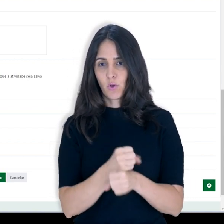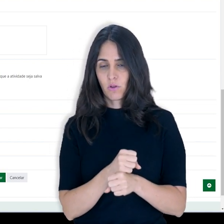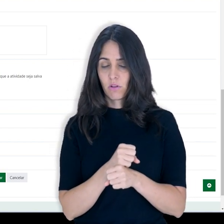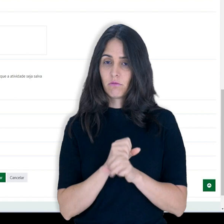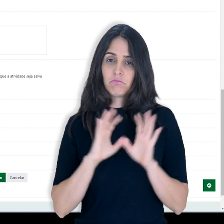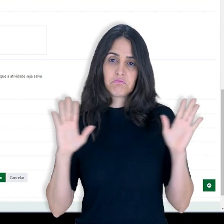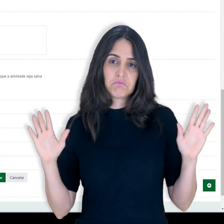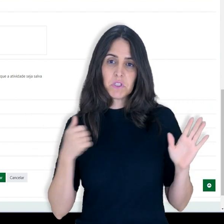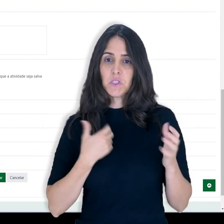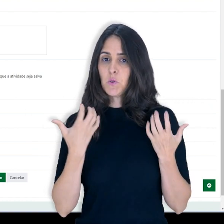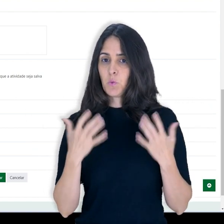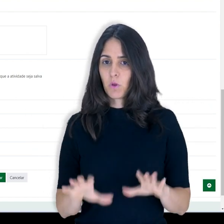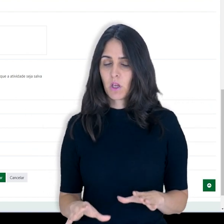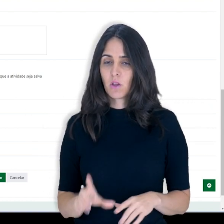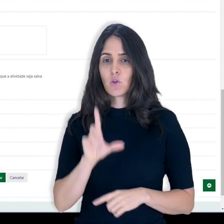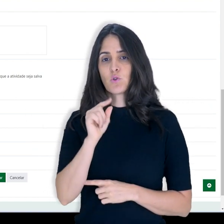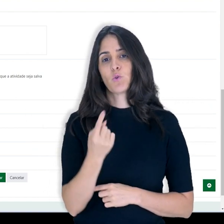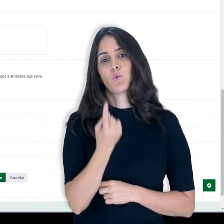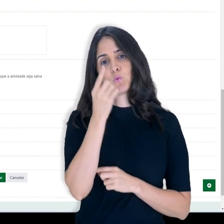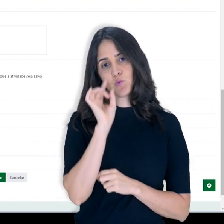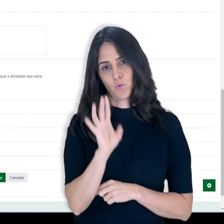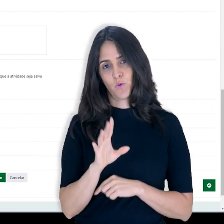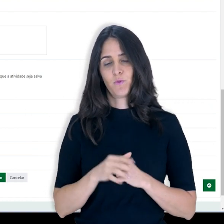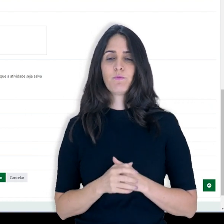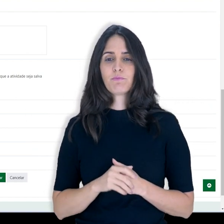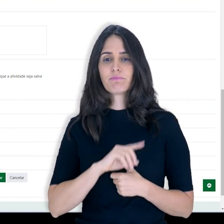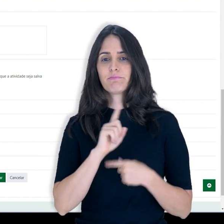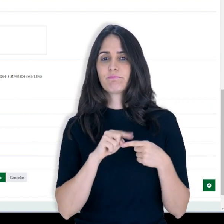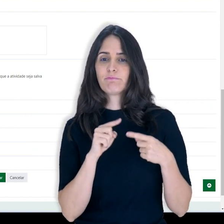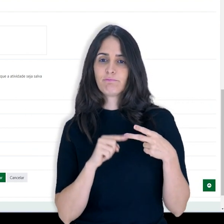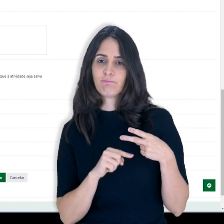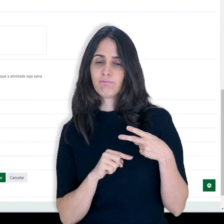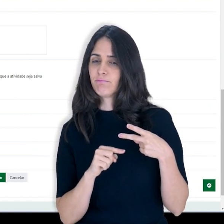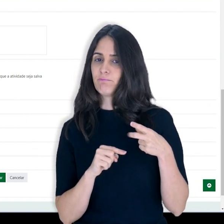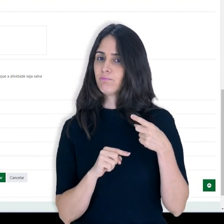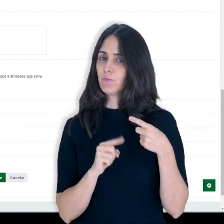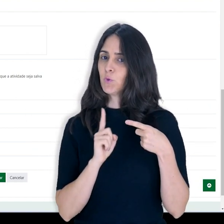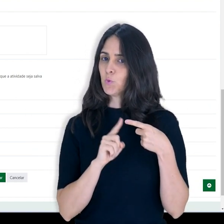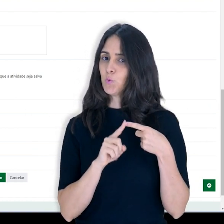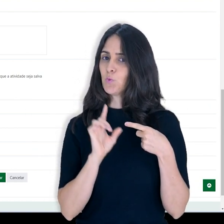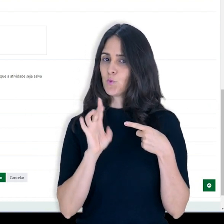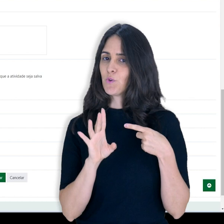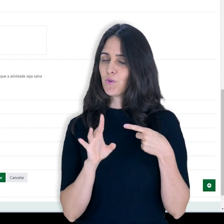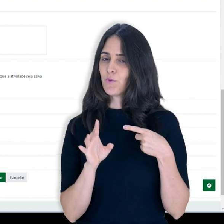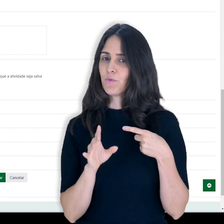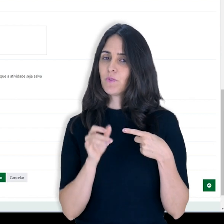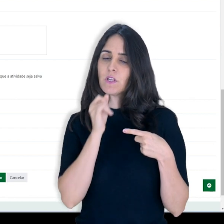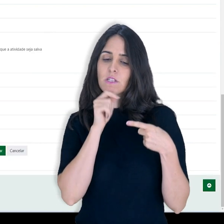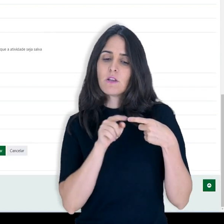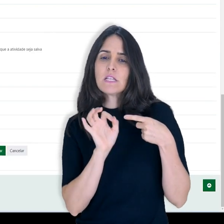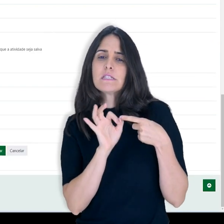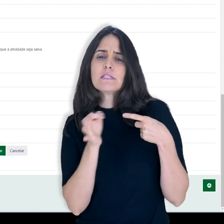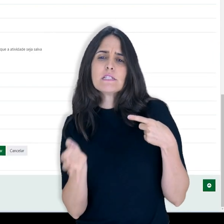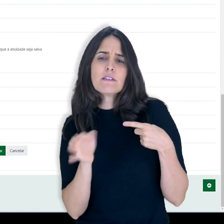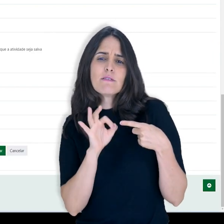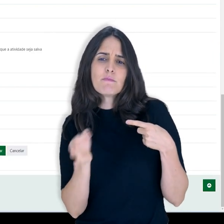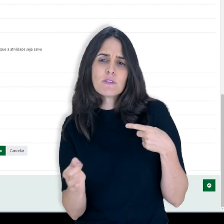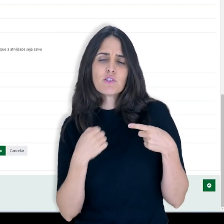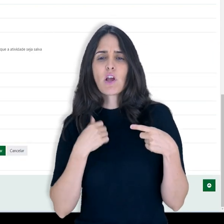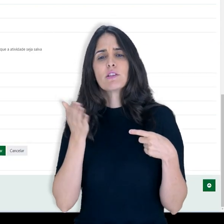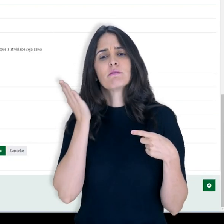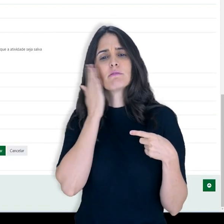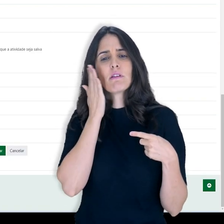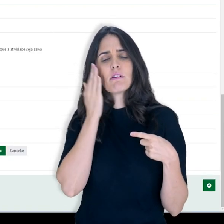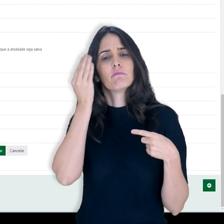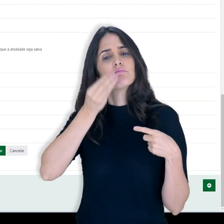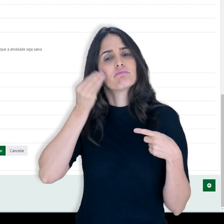relatório de notas. Se este não é o meu objetivo, eu vou escolher só um. Então, vamos supor que eu quero trabalhar com a avaliação